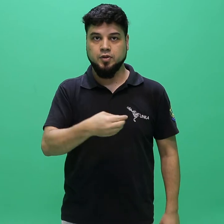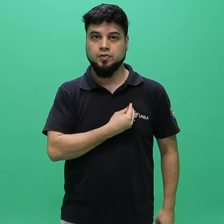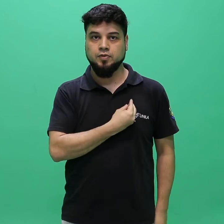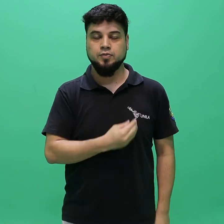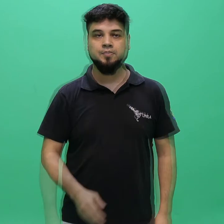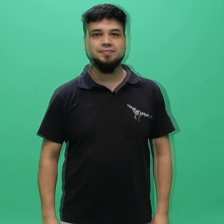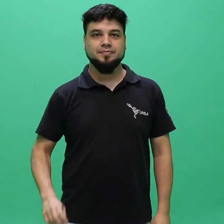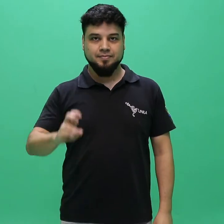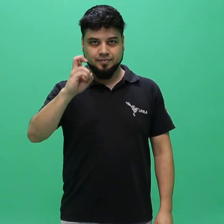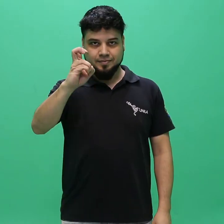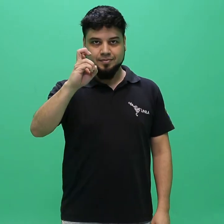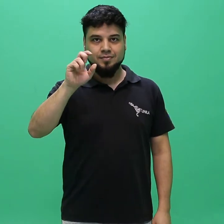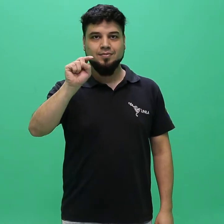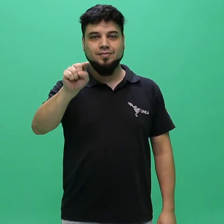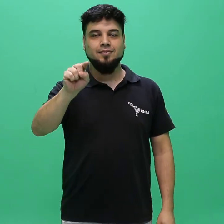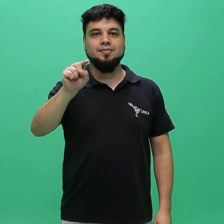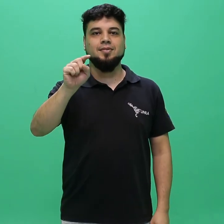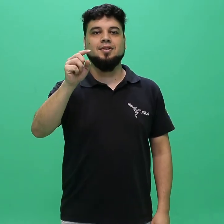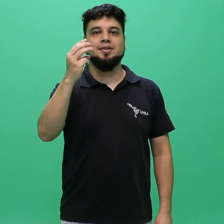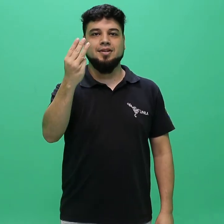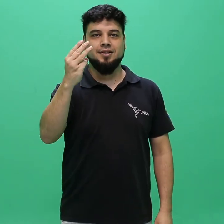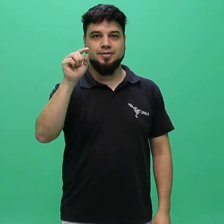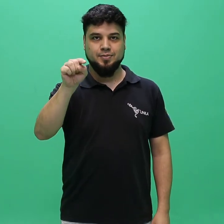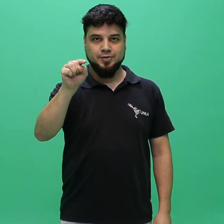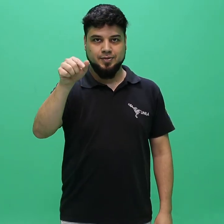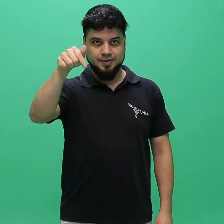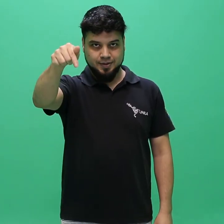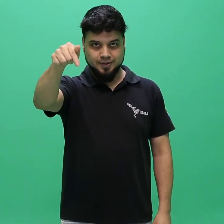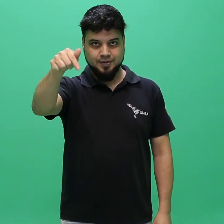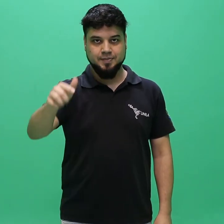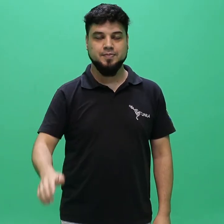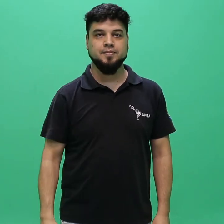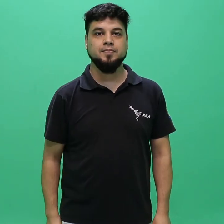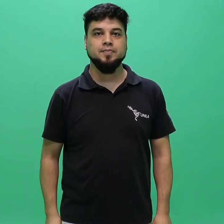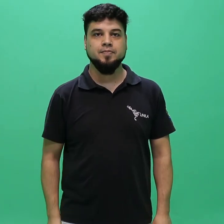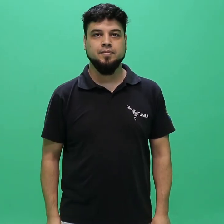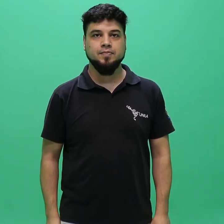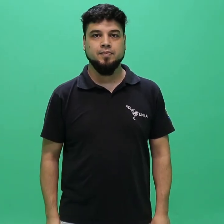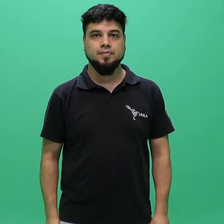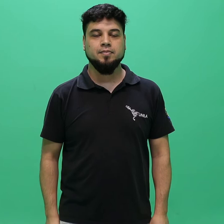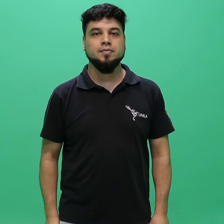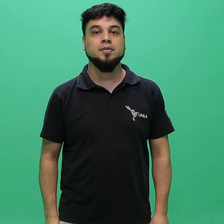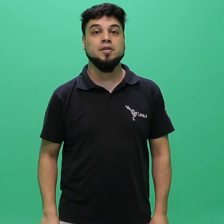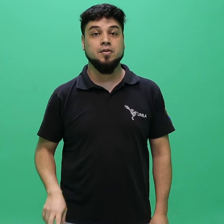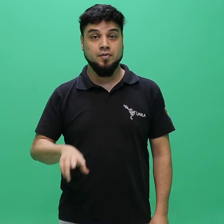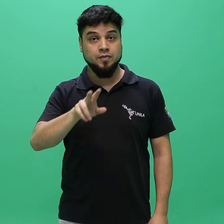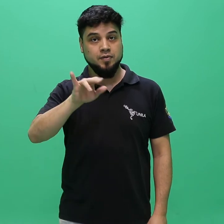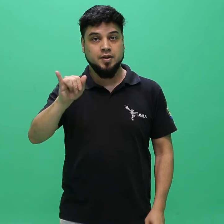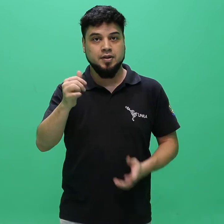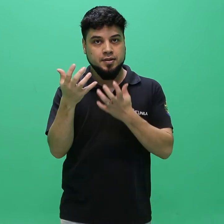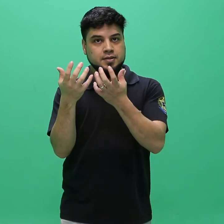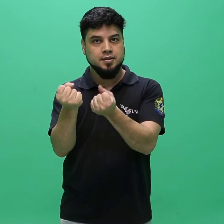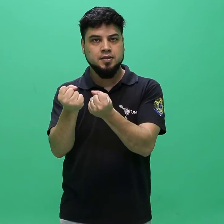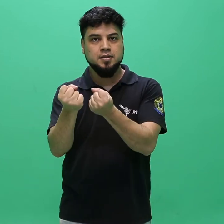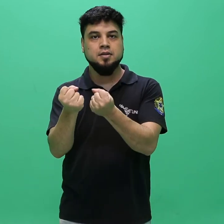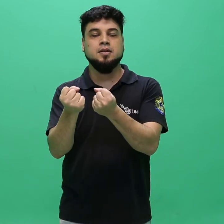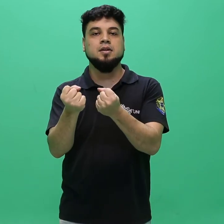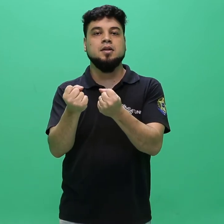5.3.7. Serão aceitos o envio de dados somente no